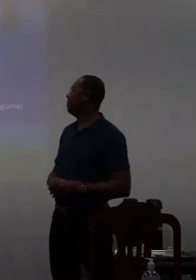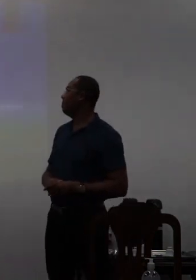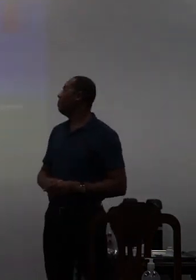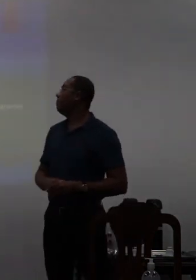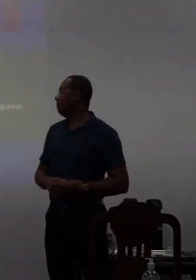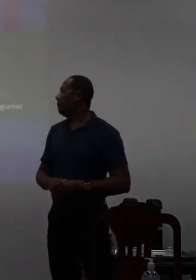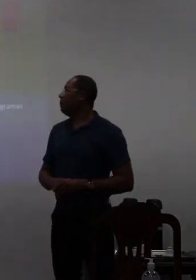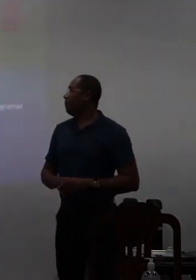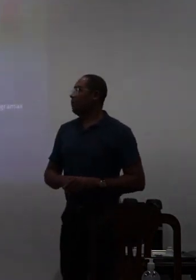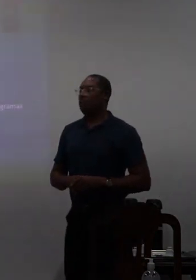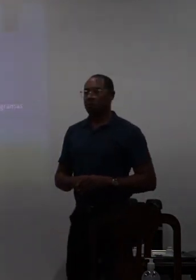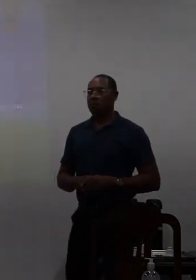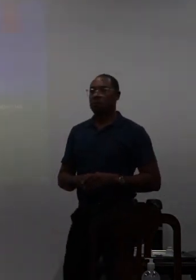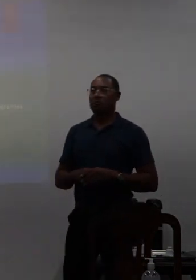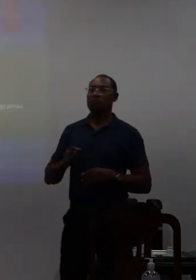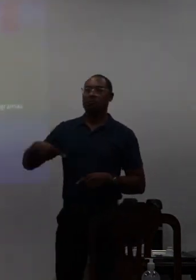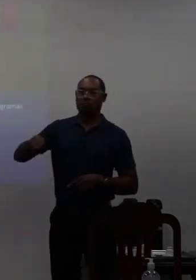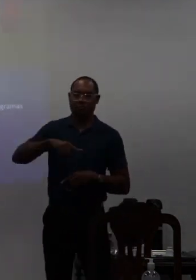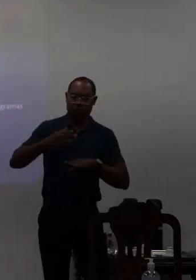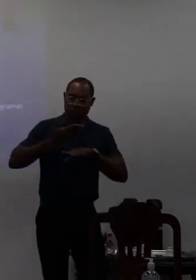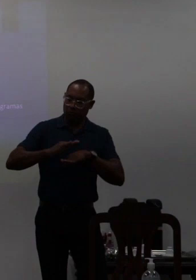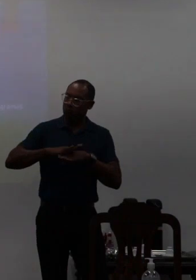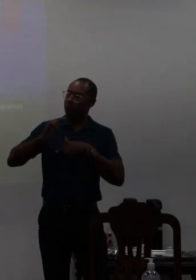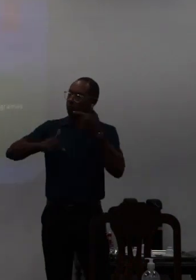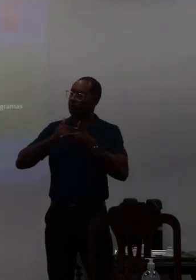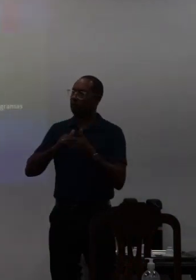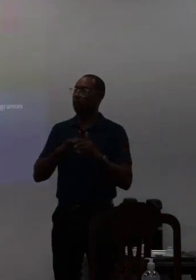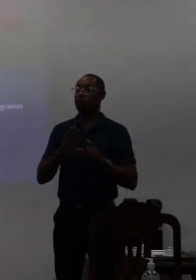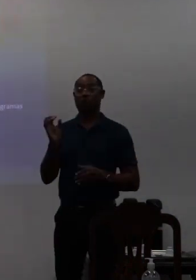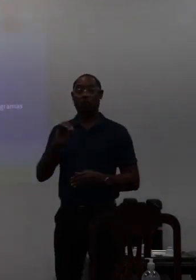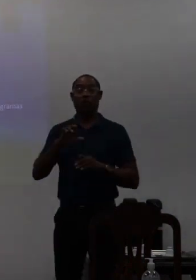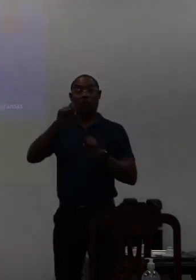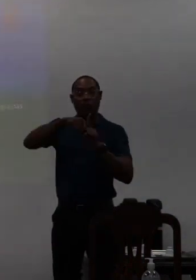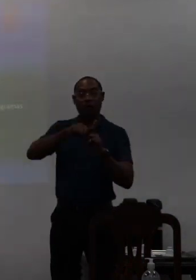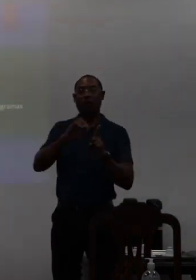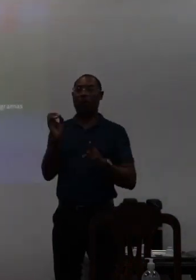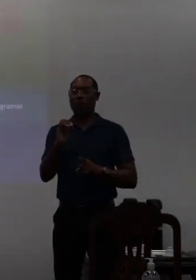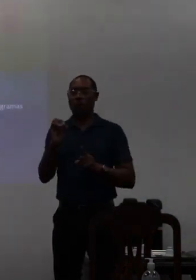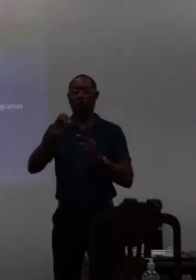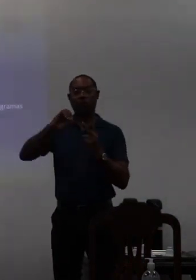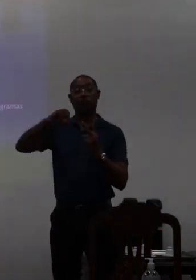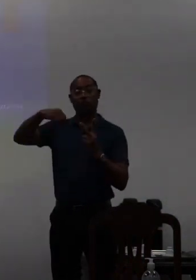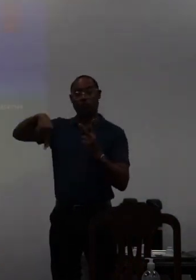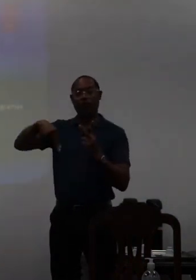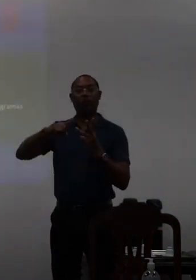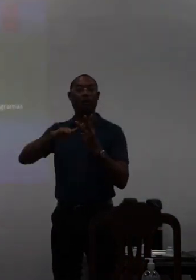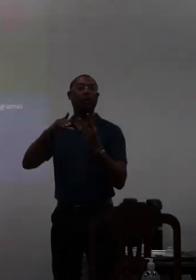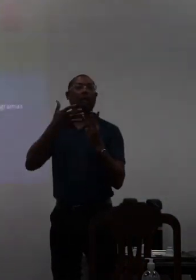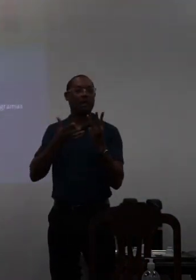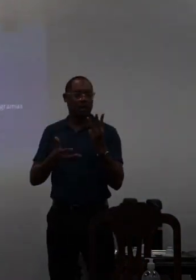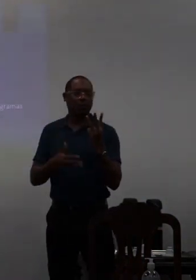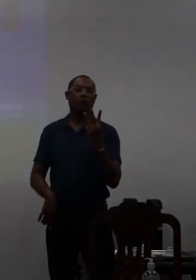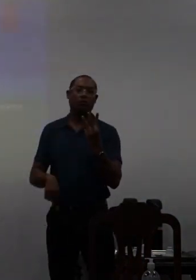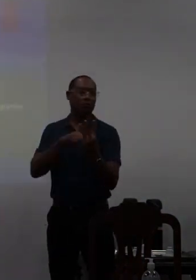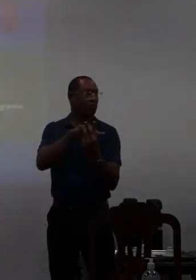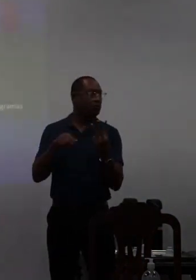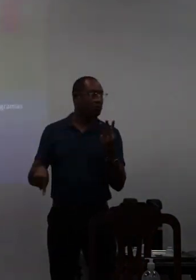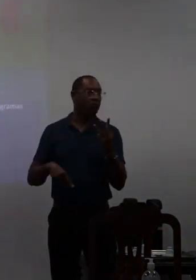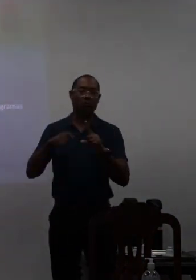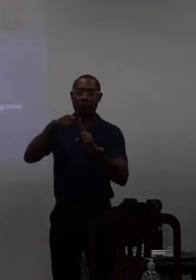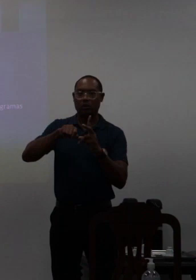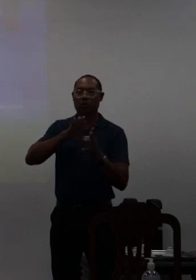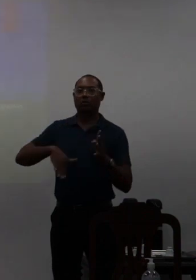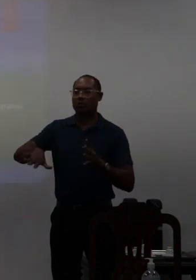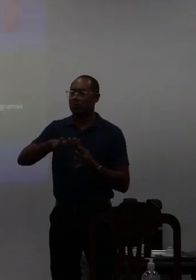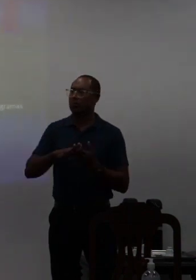esse trabalho interno nosso ele foi de outubro novembro dezembro a dificuldade a gente havia